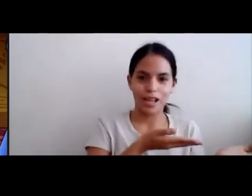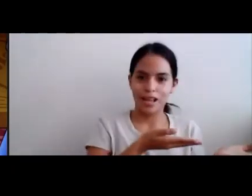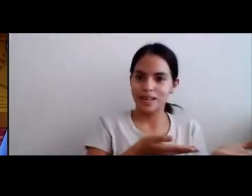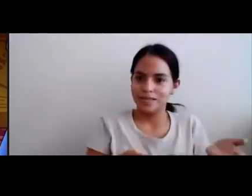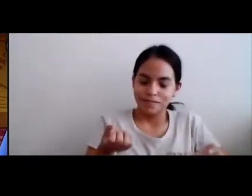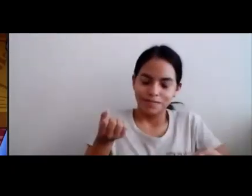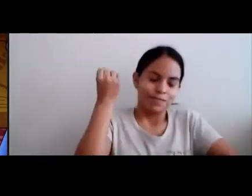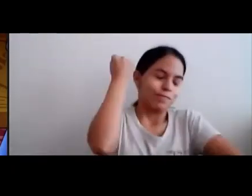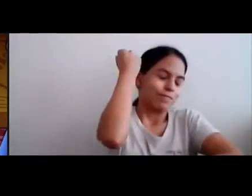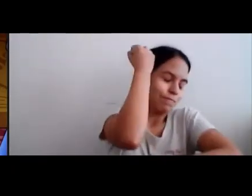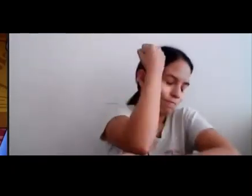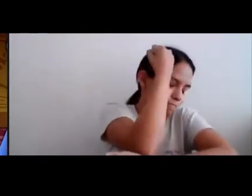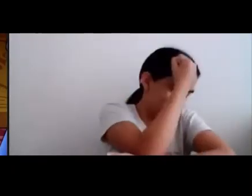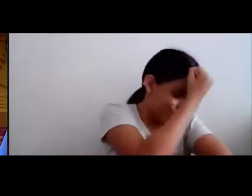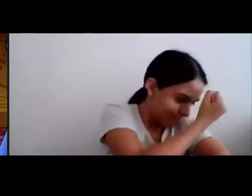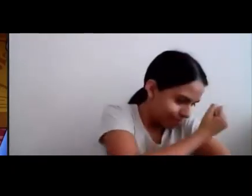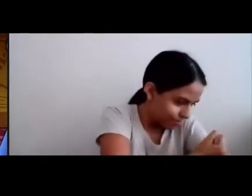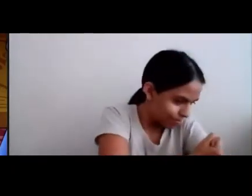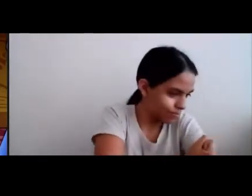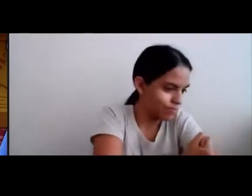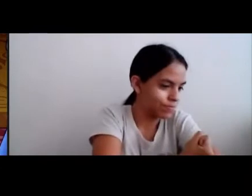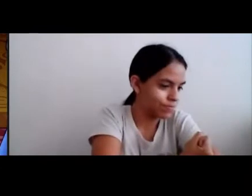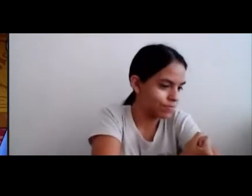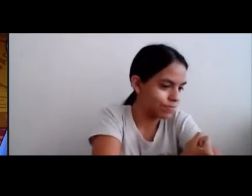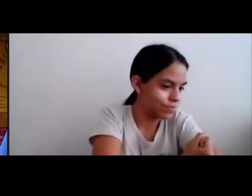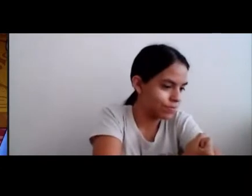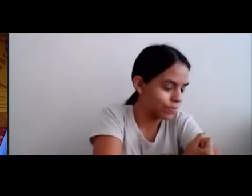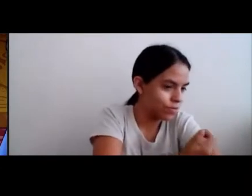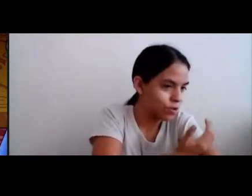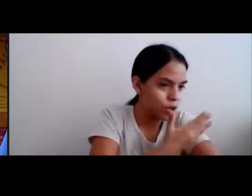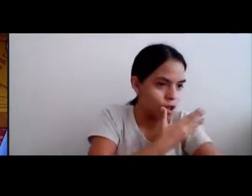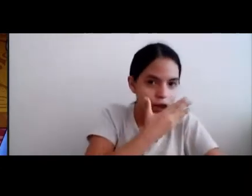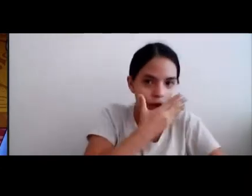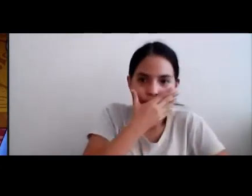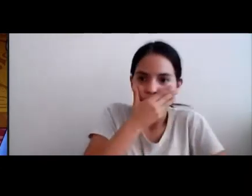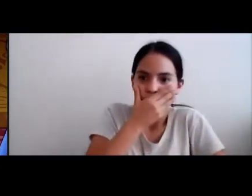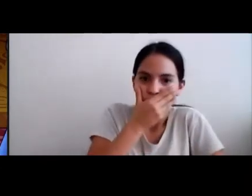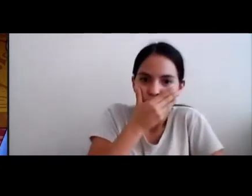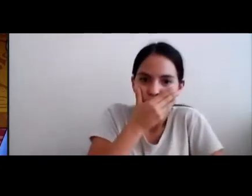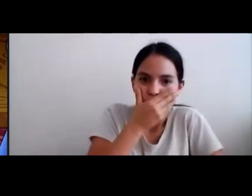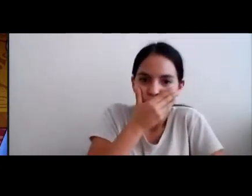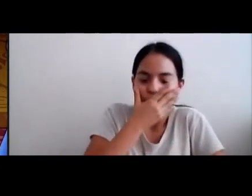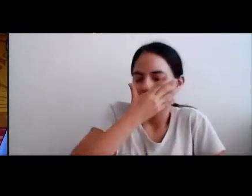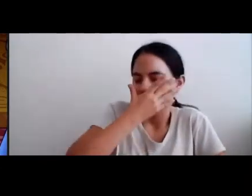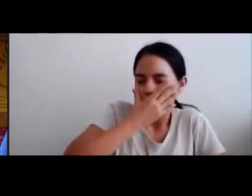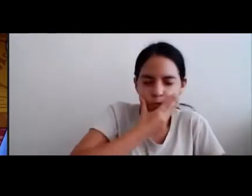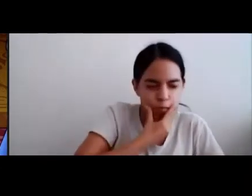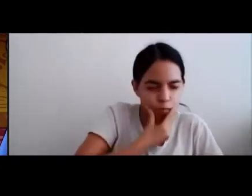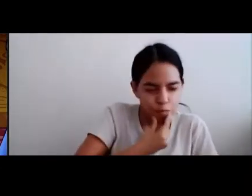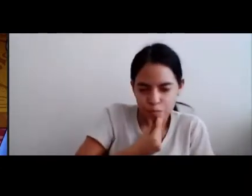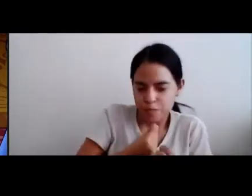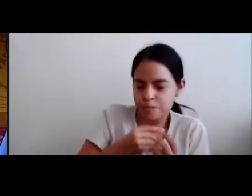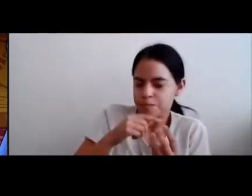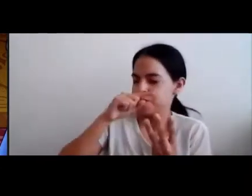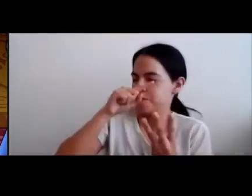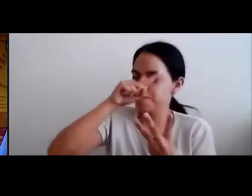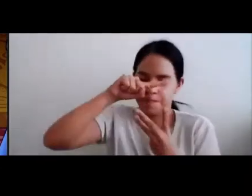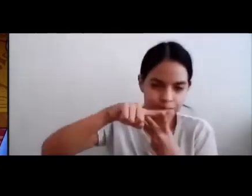Ingresaron Al palacio Donde estaba La criatura Se sorprendieron Se Mucho al verla